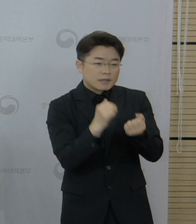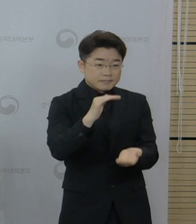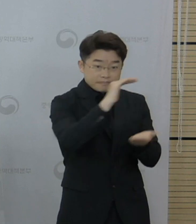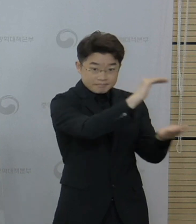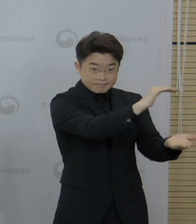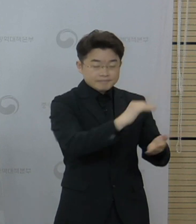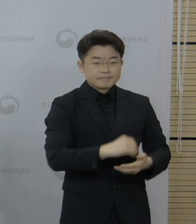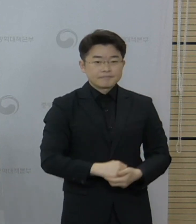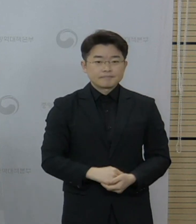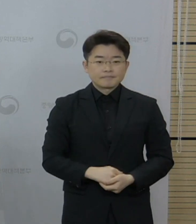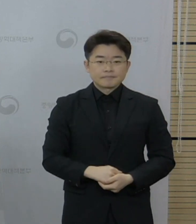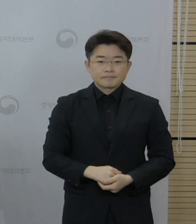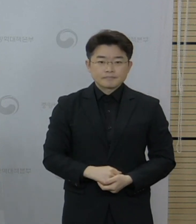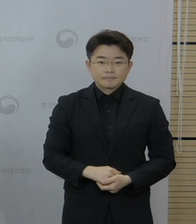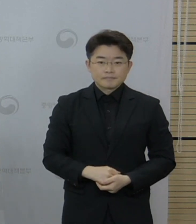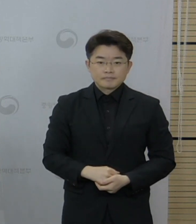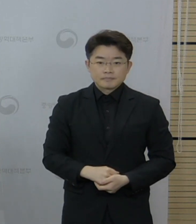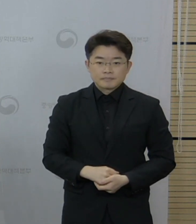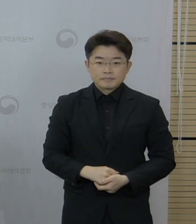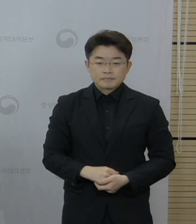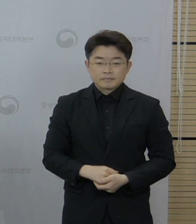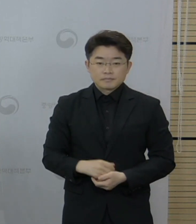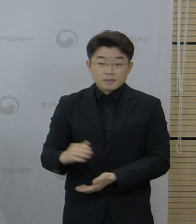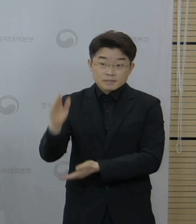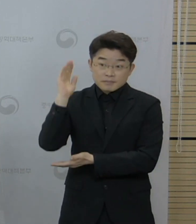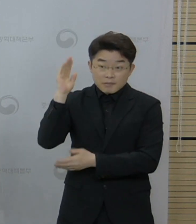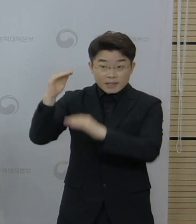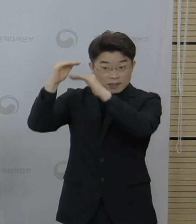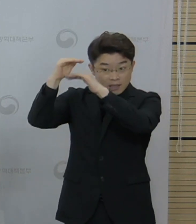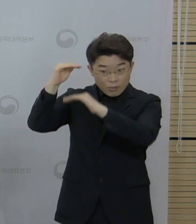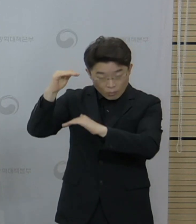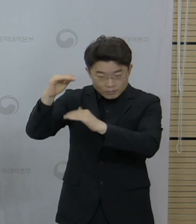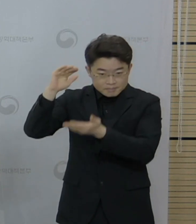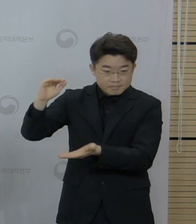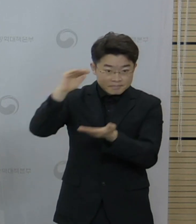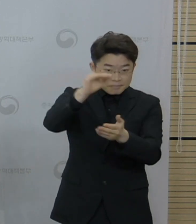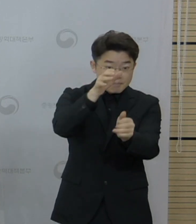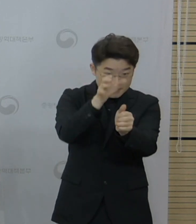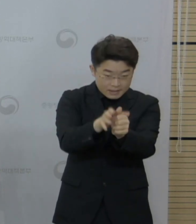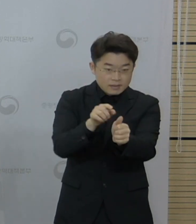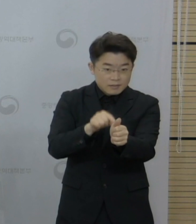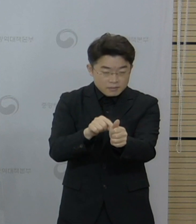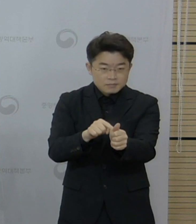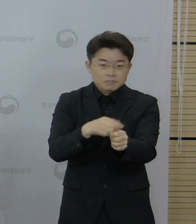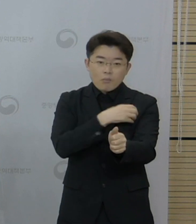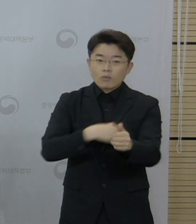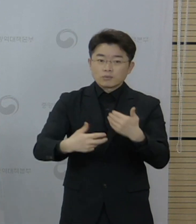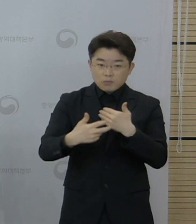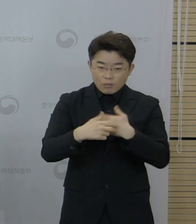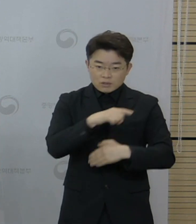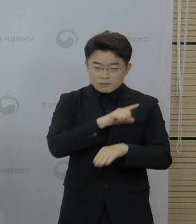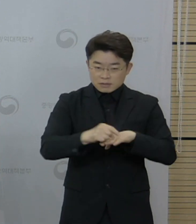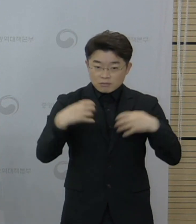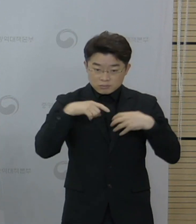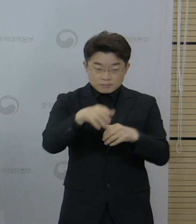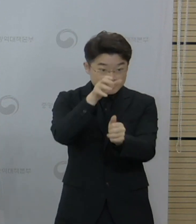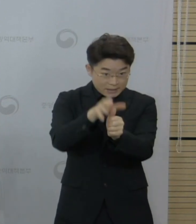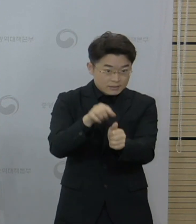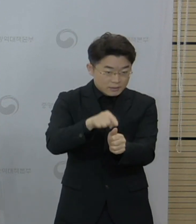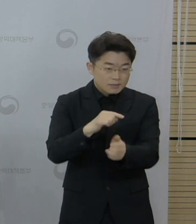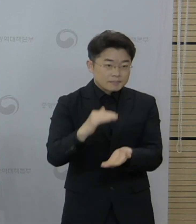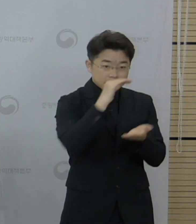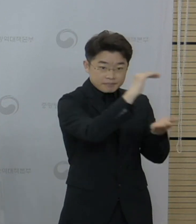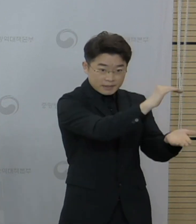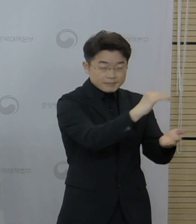안내드리는 내용에 대해서 표준 문안을 바탕으로 하고 있고 저희들이 피해조사반 회의를